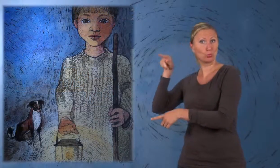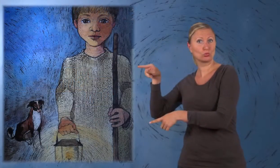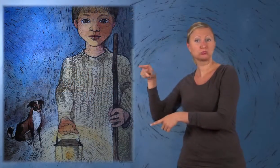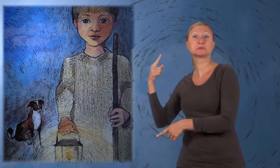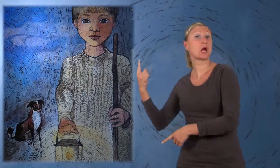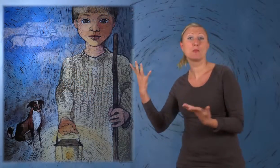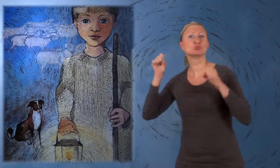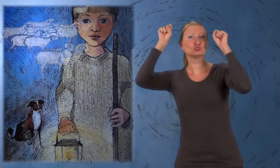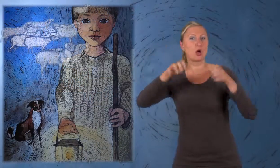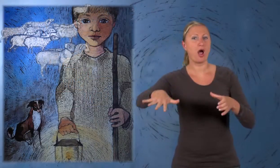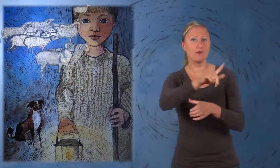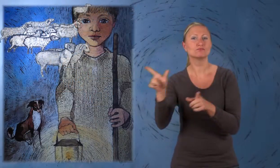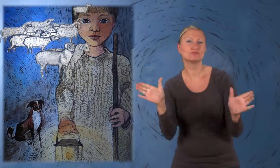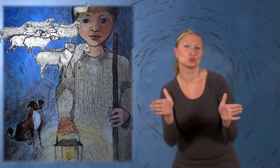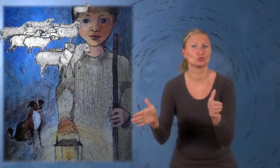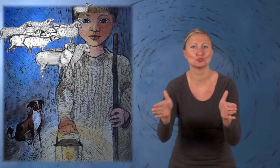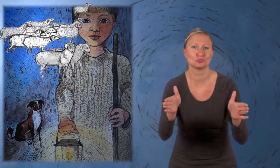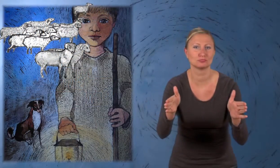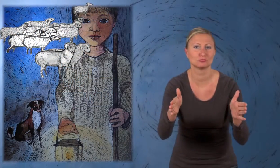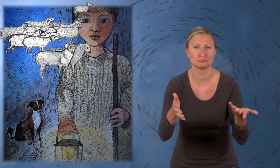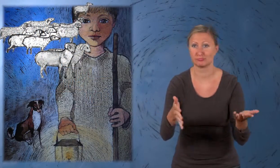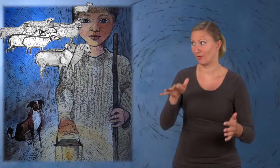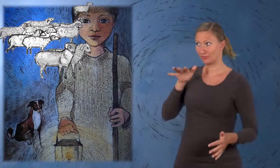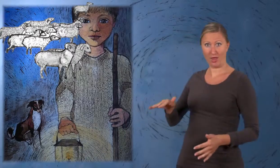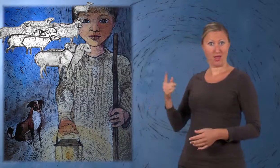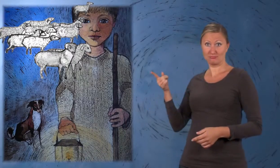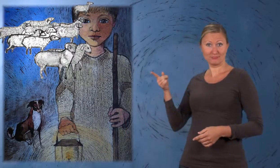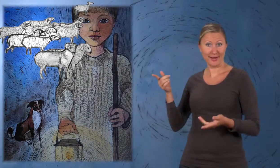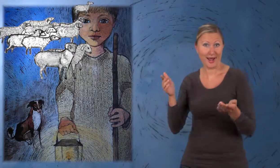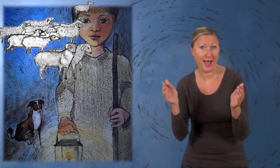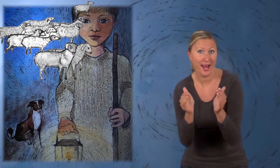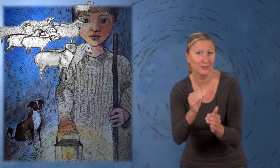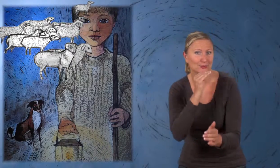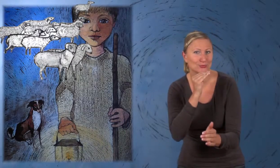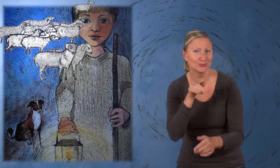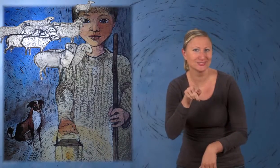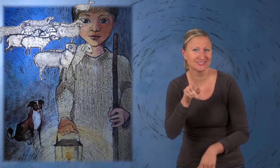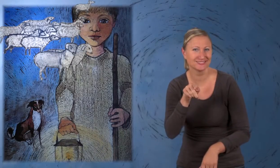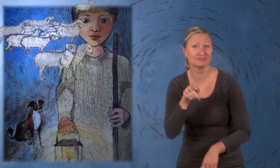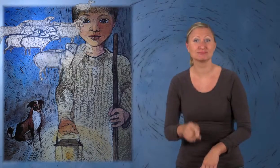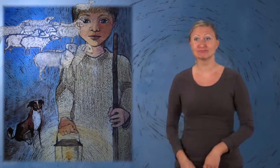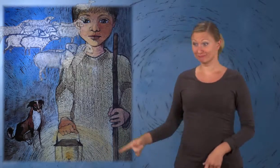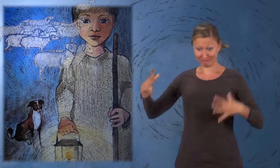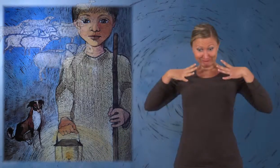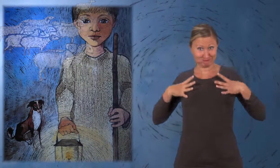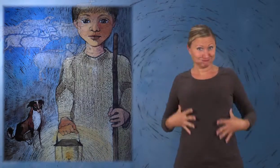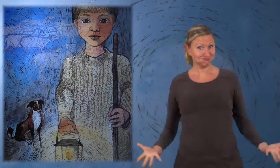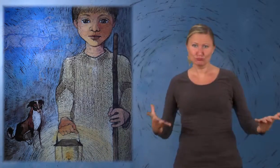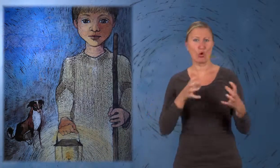Der Junge, der die Schafe hütete, besaß einen kleinen Hund. Ein